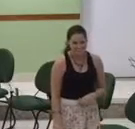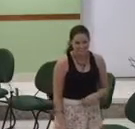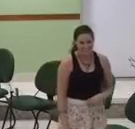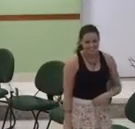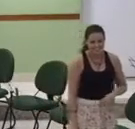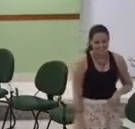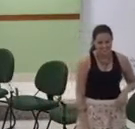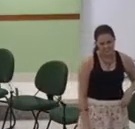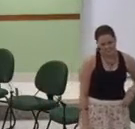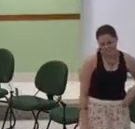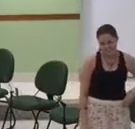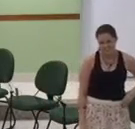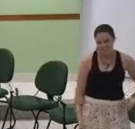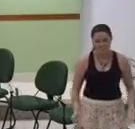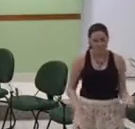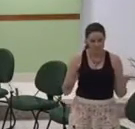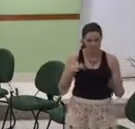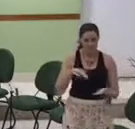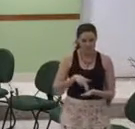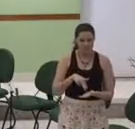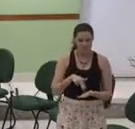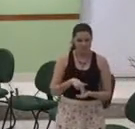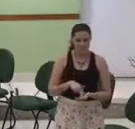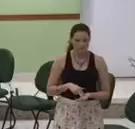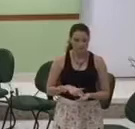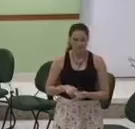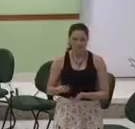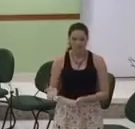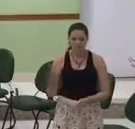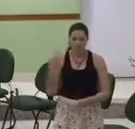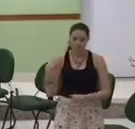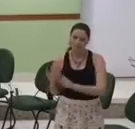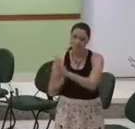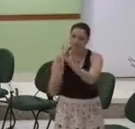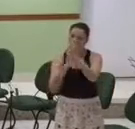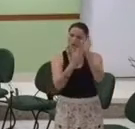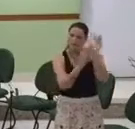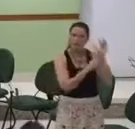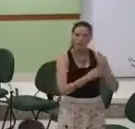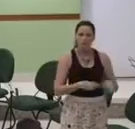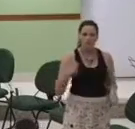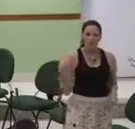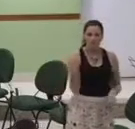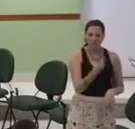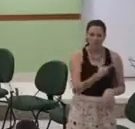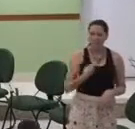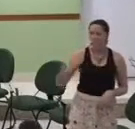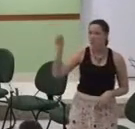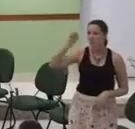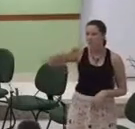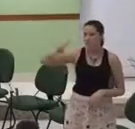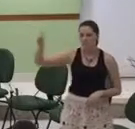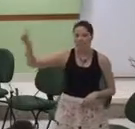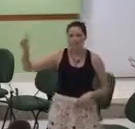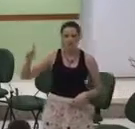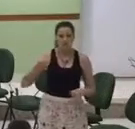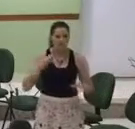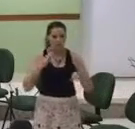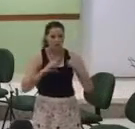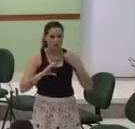vamos nos colocar de pé nós vamos estar louvando o nosso Deus com o cântico quero louvar-te esse cântico já há